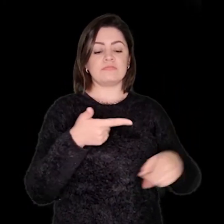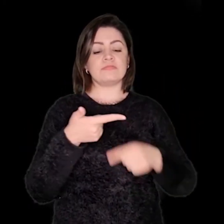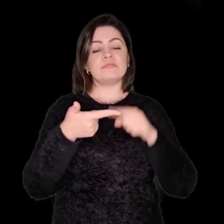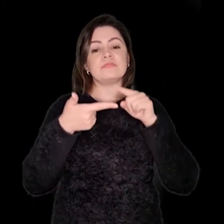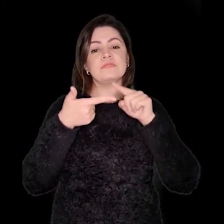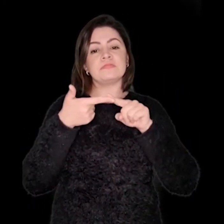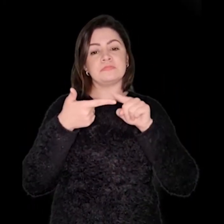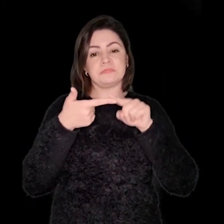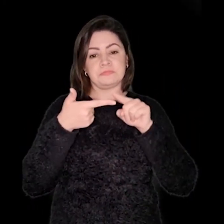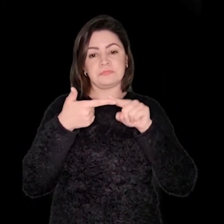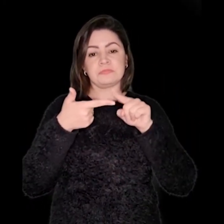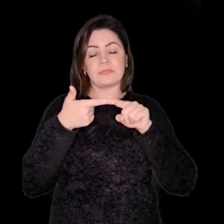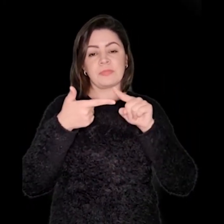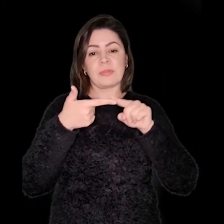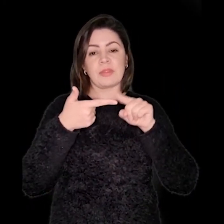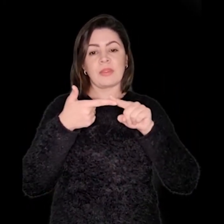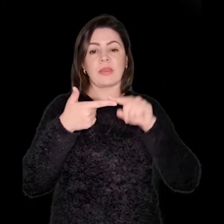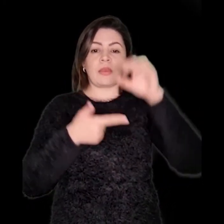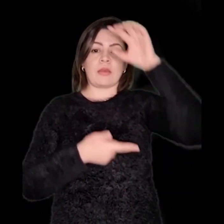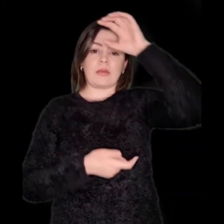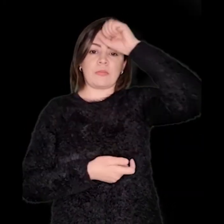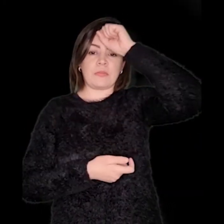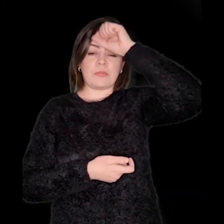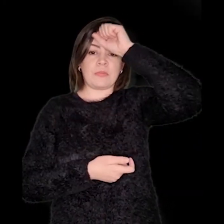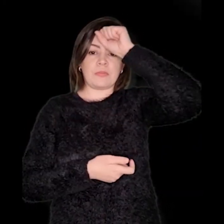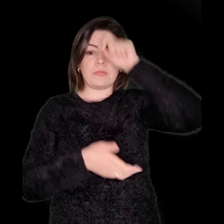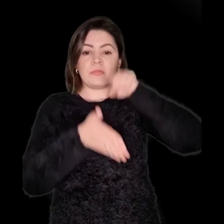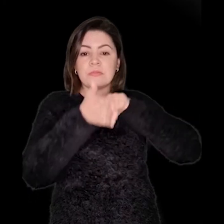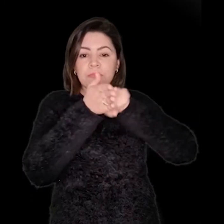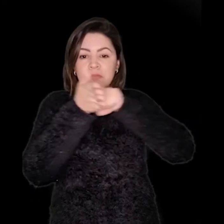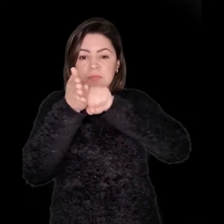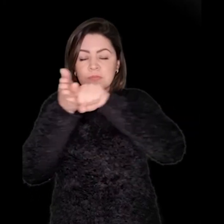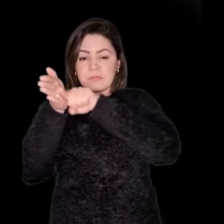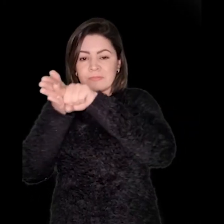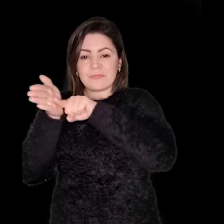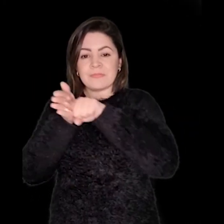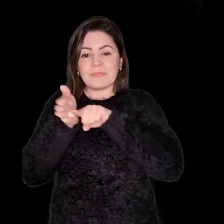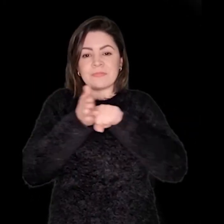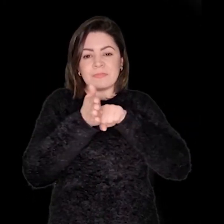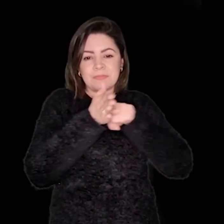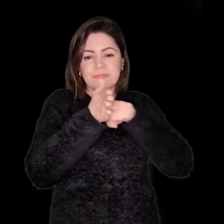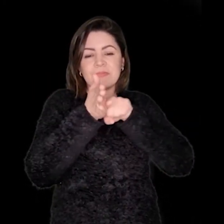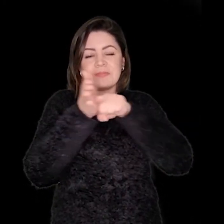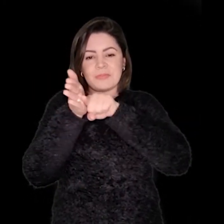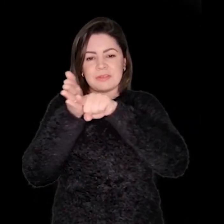uma atividade baseada em pesquisa, na forma de tarefa,